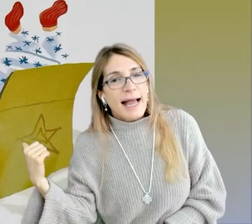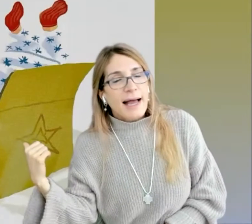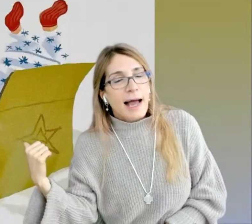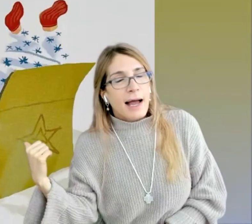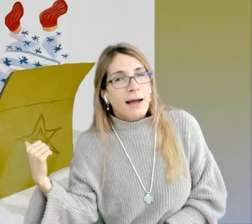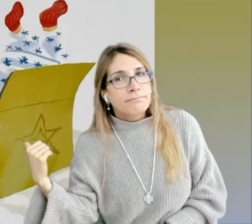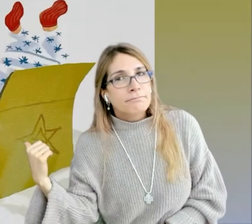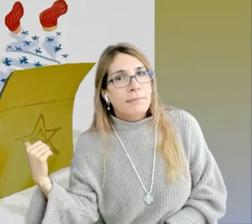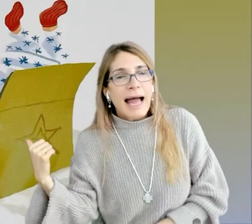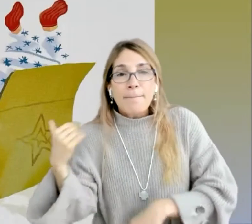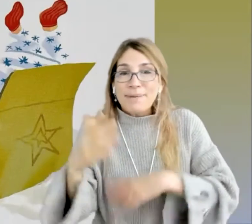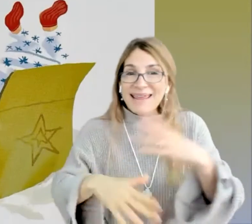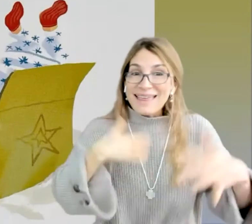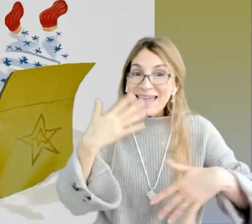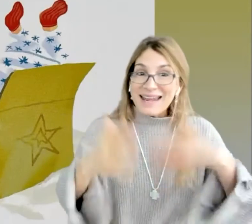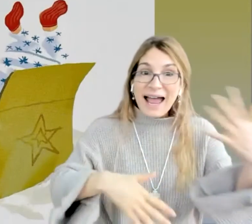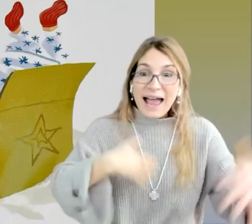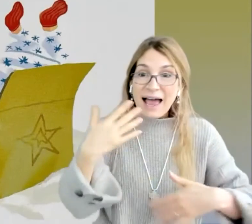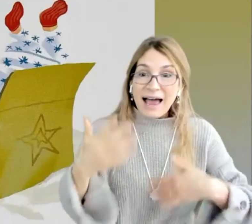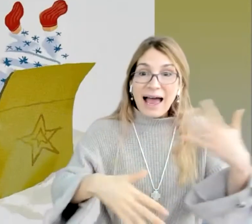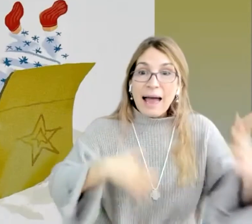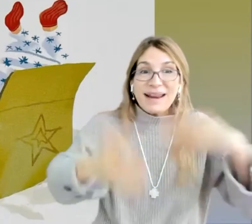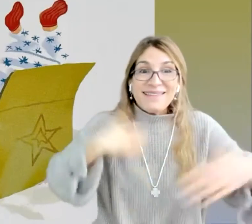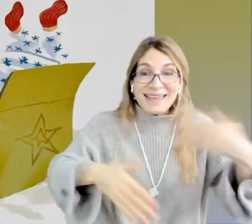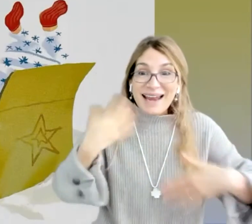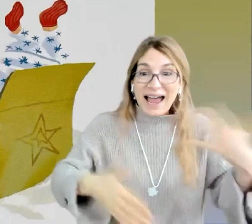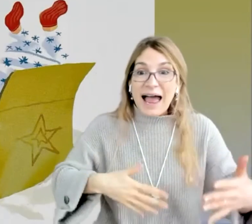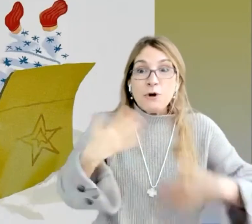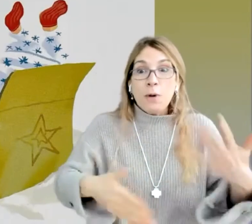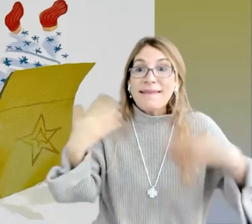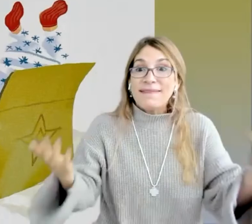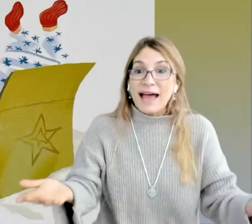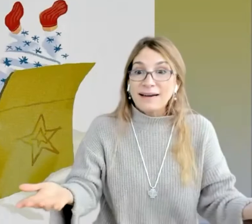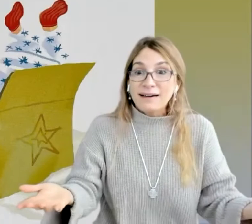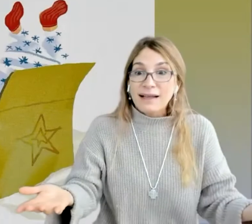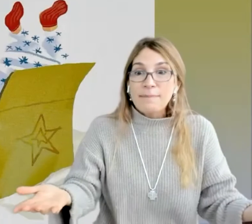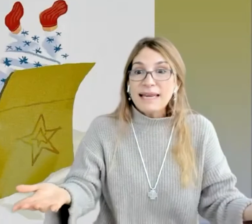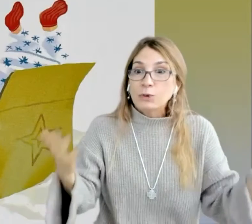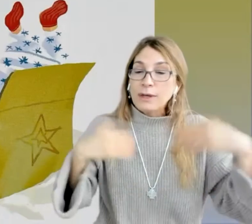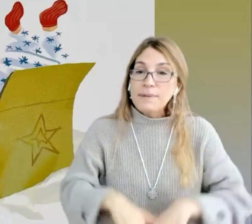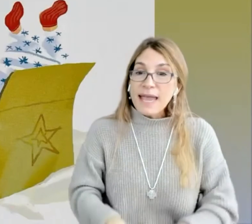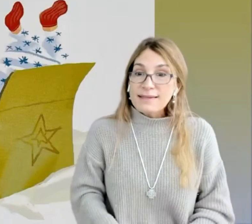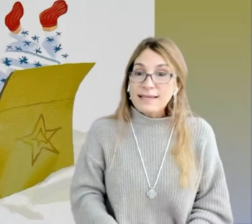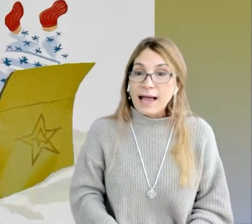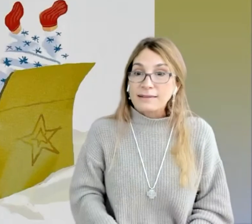caja, ¿aprenderá a no mandar? Camila, ¿tú qué piensas?